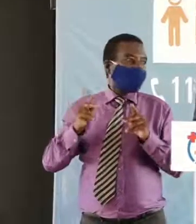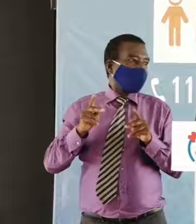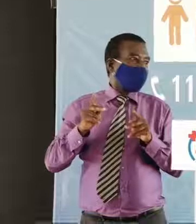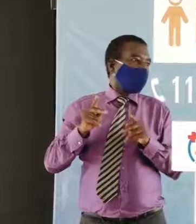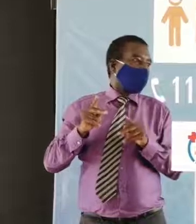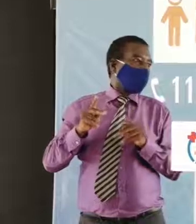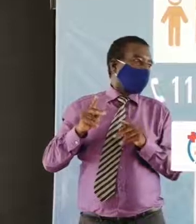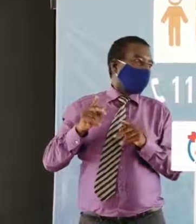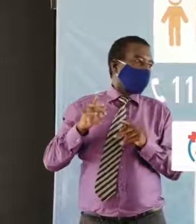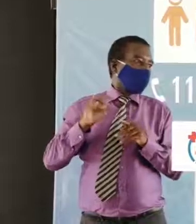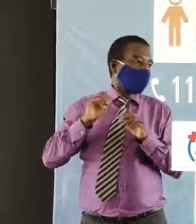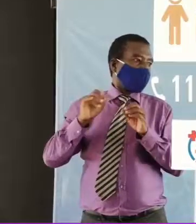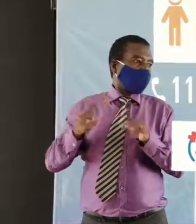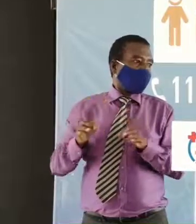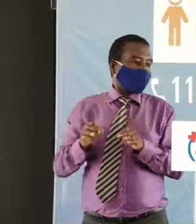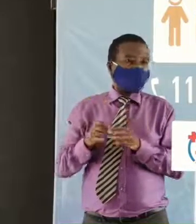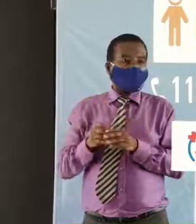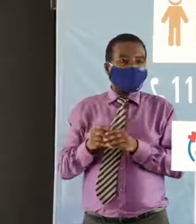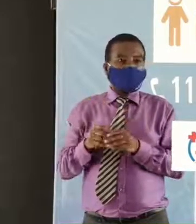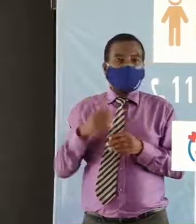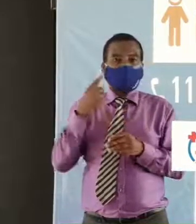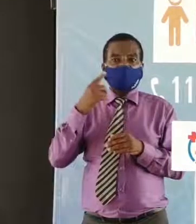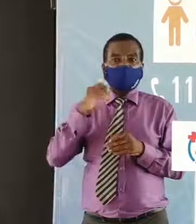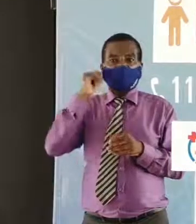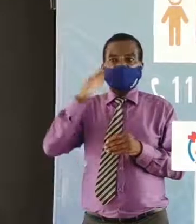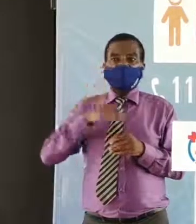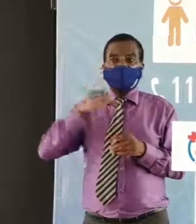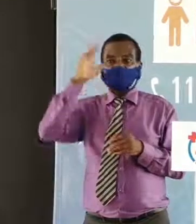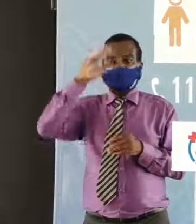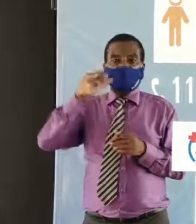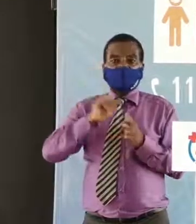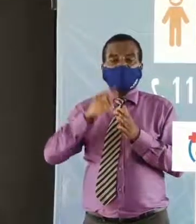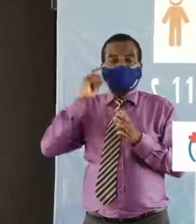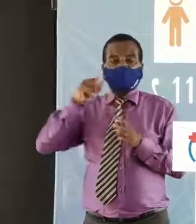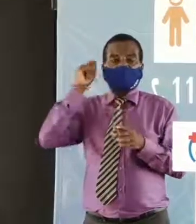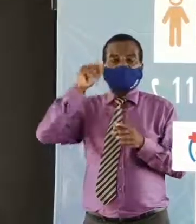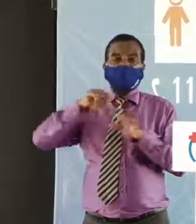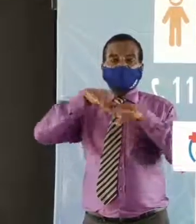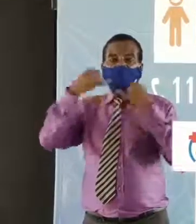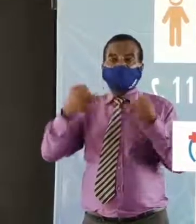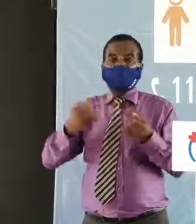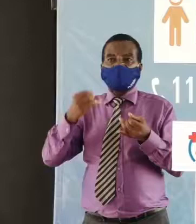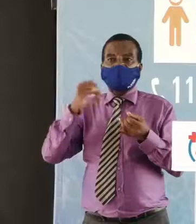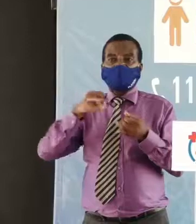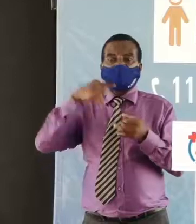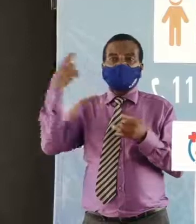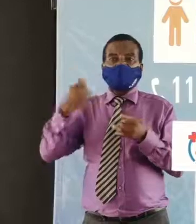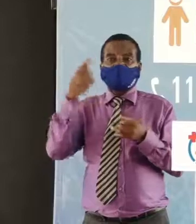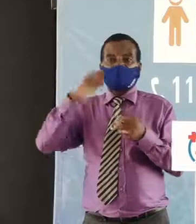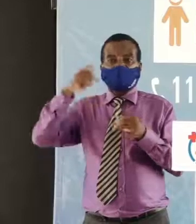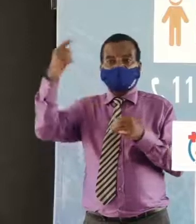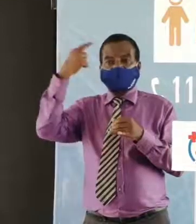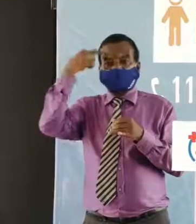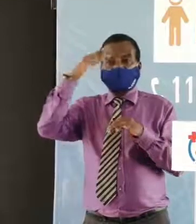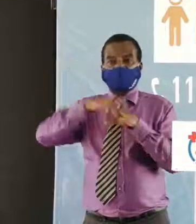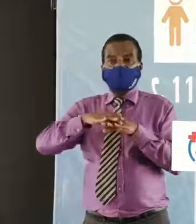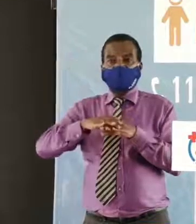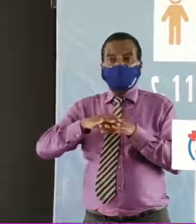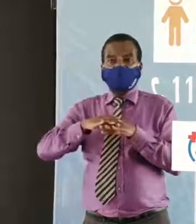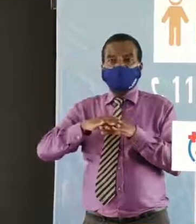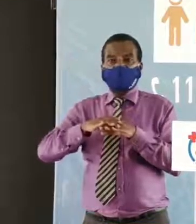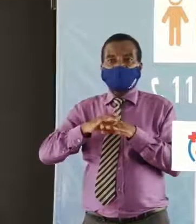des clarifications voilà mesdames et messieurs c'était le point de presse quotidien du gouvernement sur le